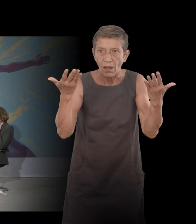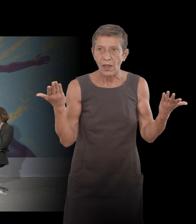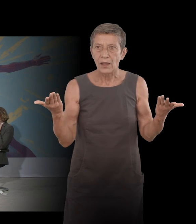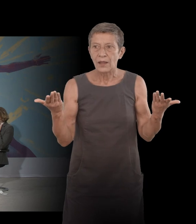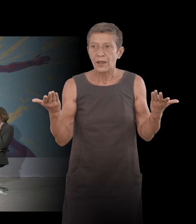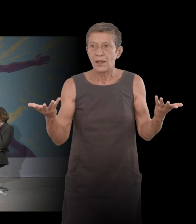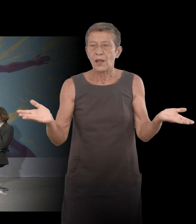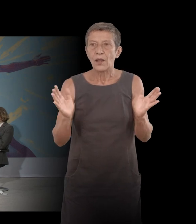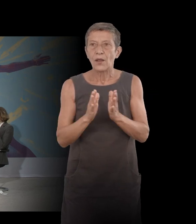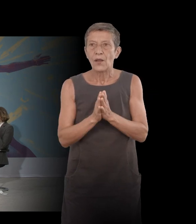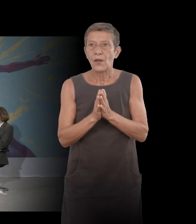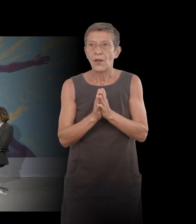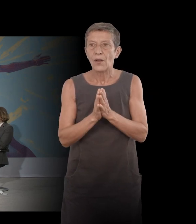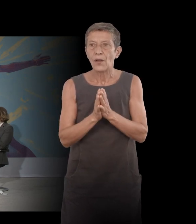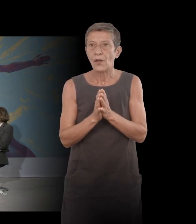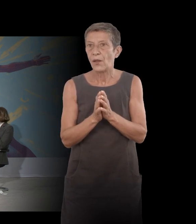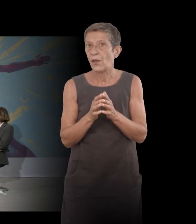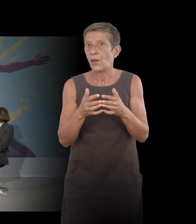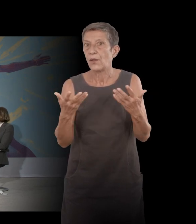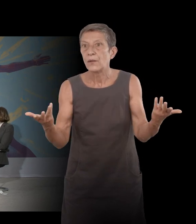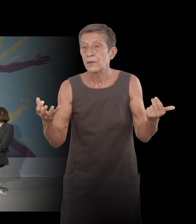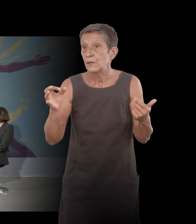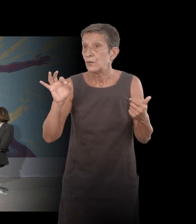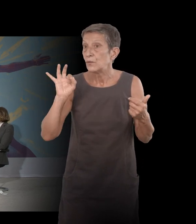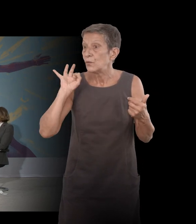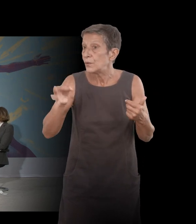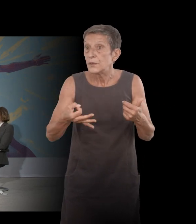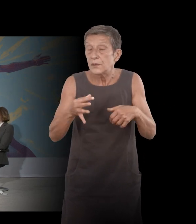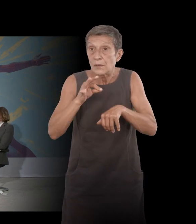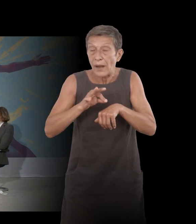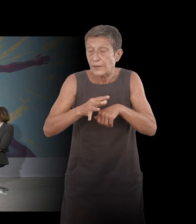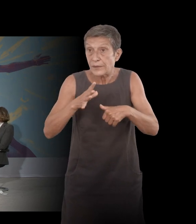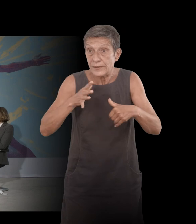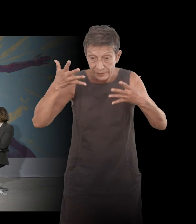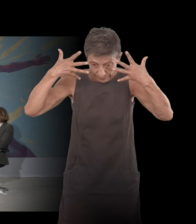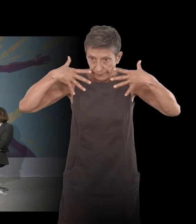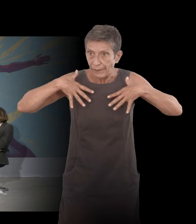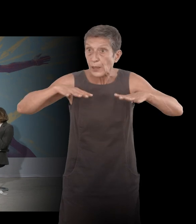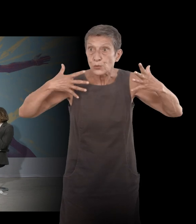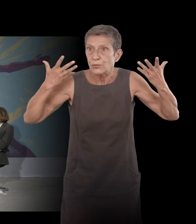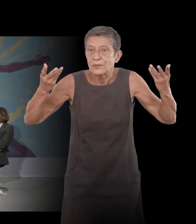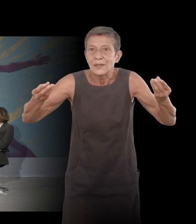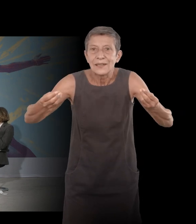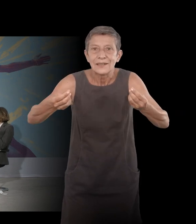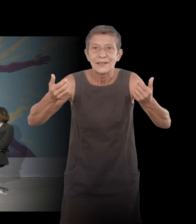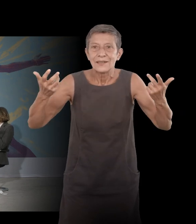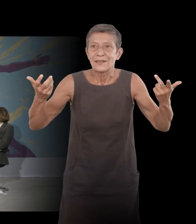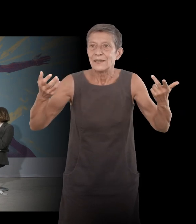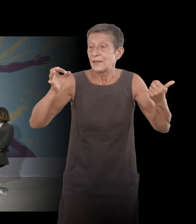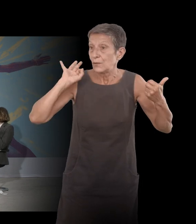et oui après la maladie s'infuse partout donc c'est sûr que c'était ma volonté aussi en partant un petit peu de tous les côtés c'est des sujets dont j'avais envie de